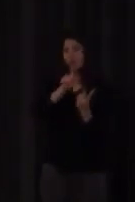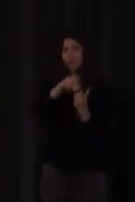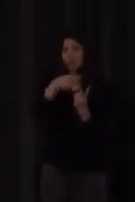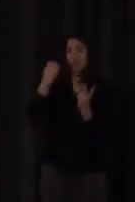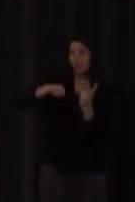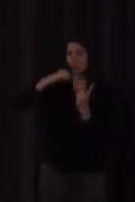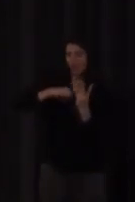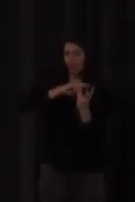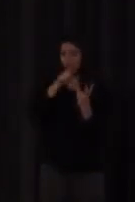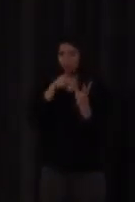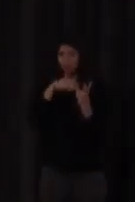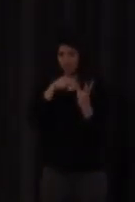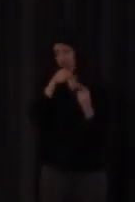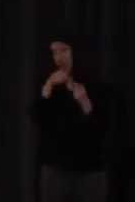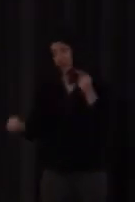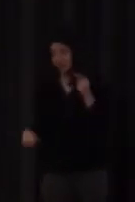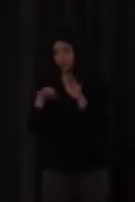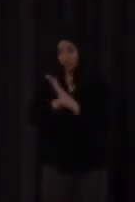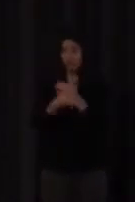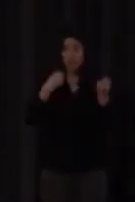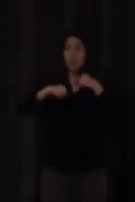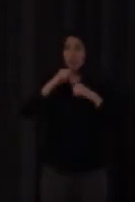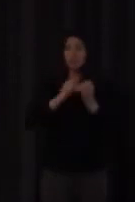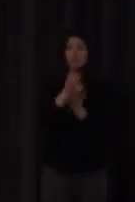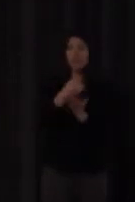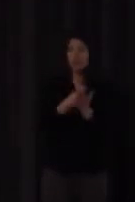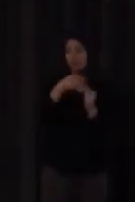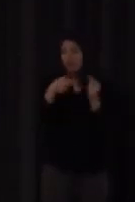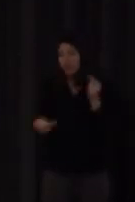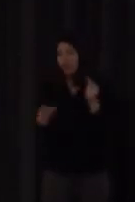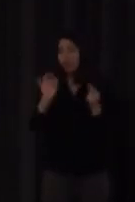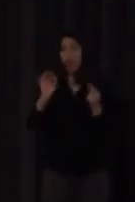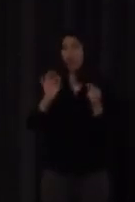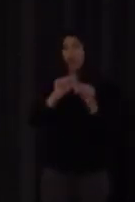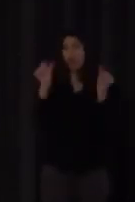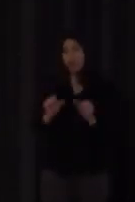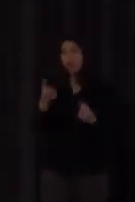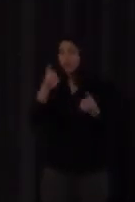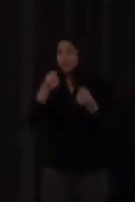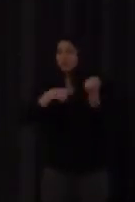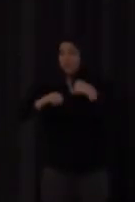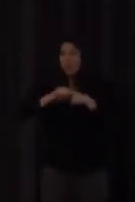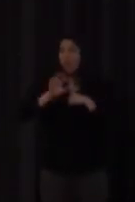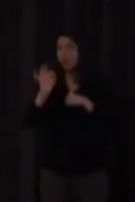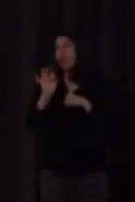los movimientos el resto de movimientos direccionales las formas de movimiento los signos de dos sílabas